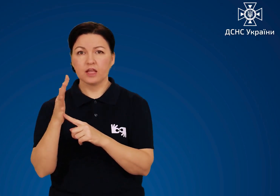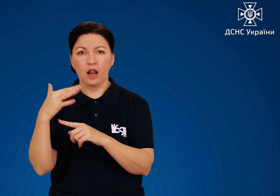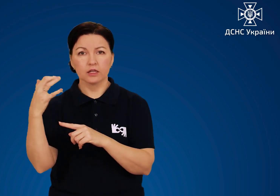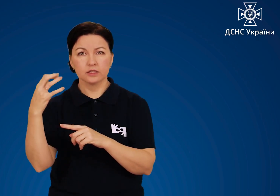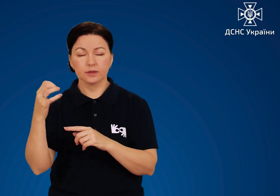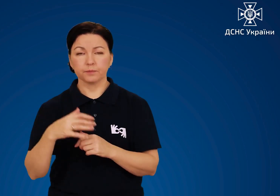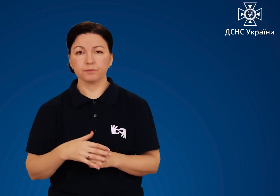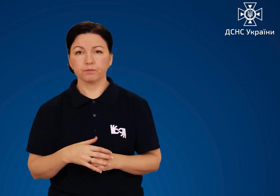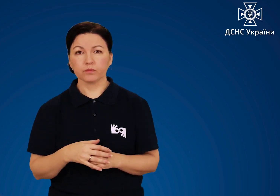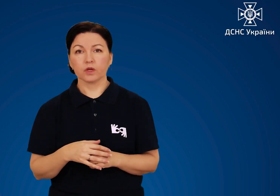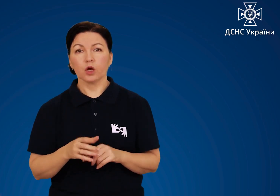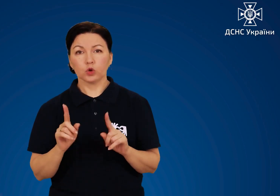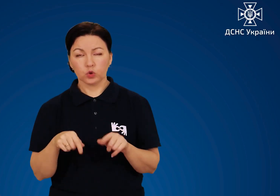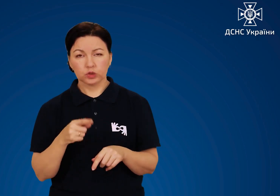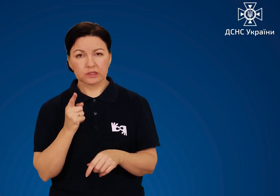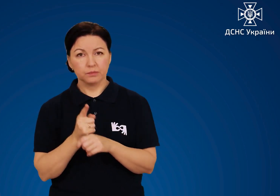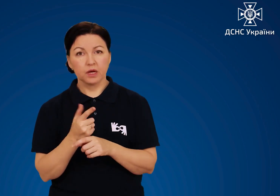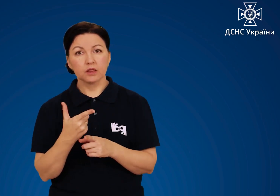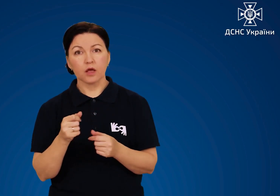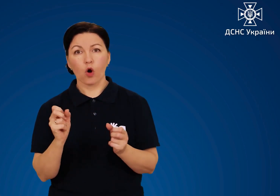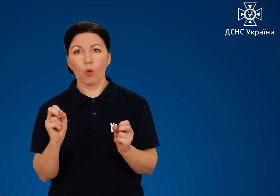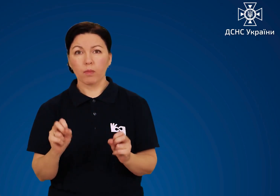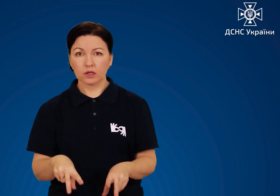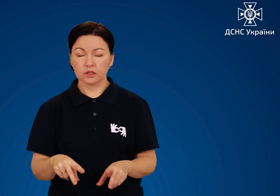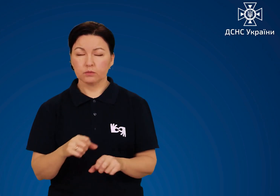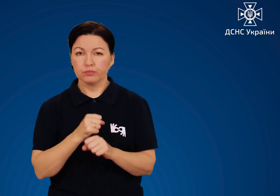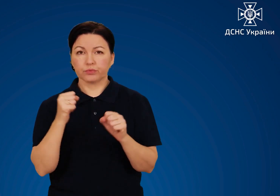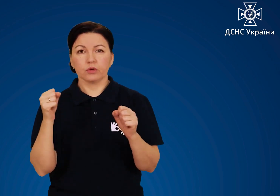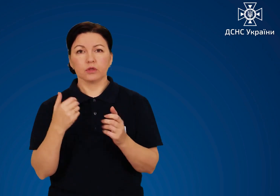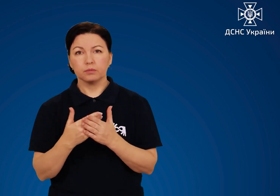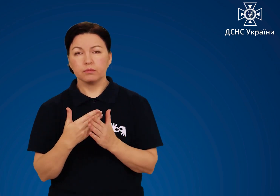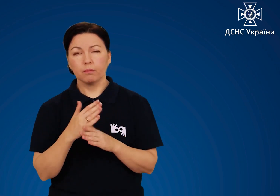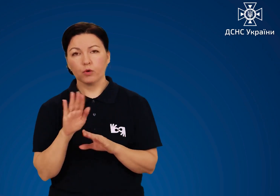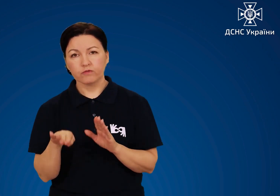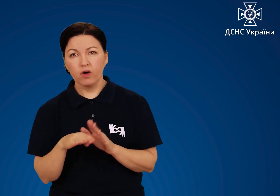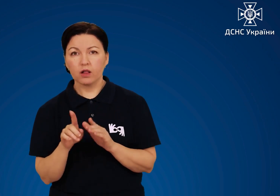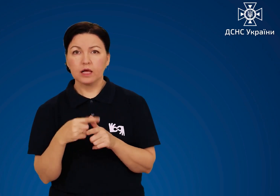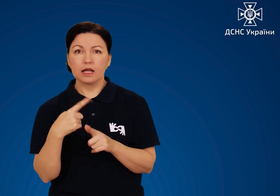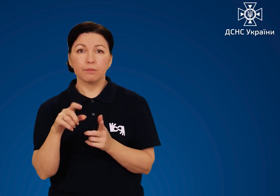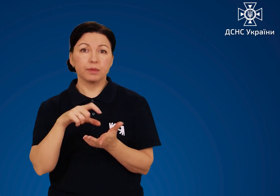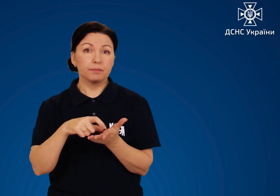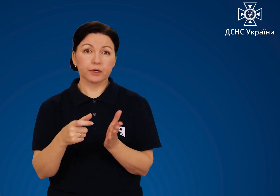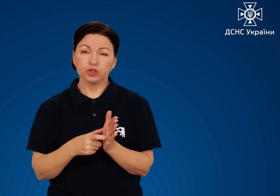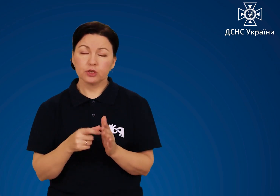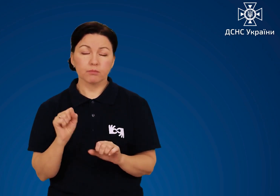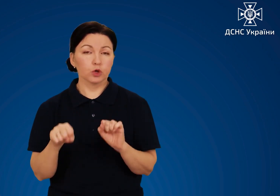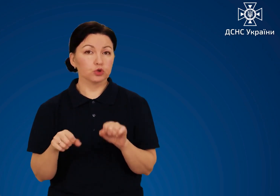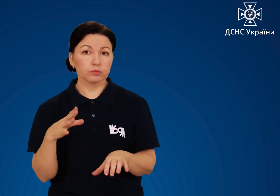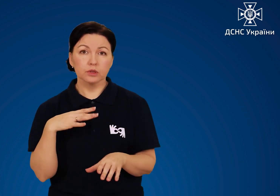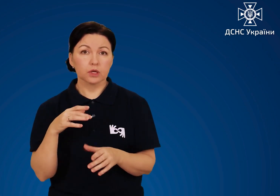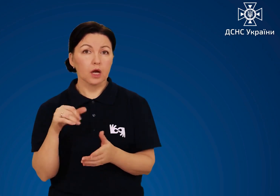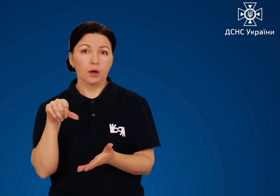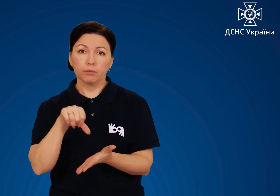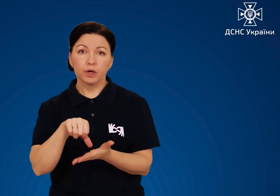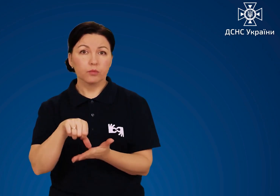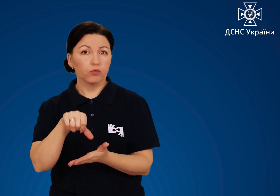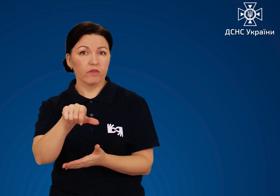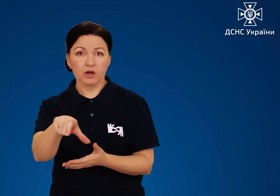А також у вибухонебезпечному середовищі, в підвалах та в приміщеннях з можливим